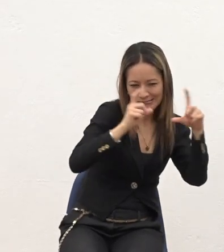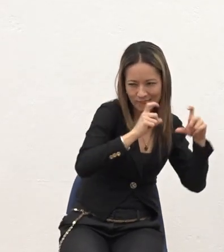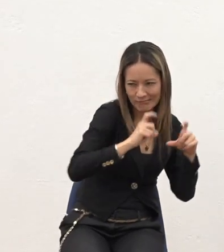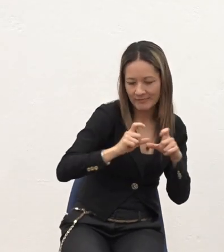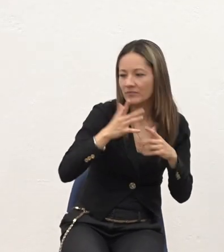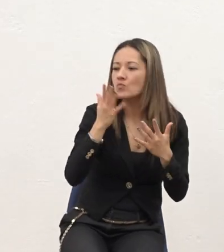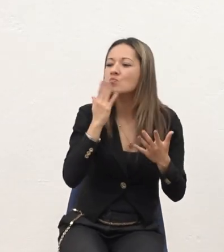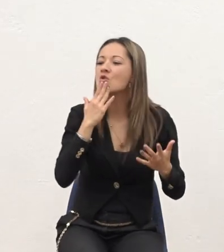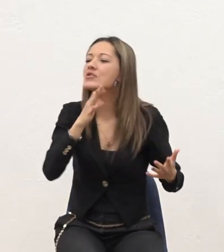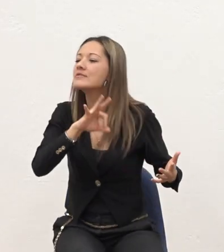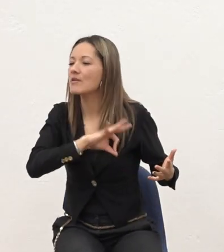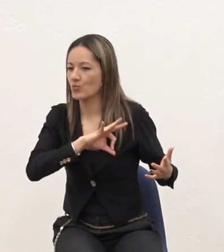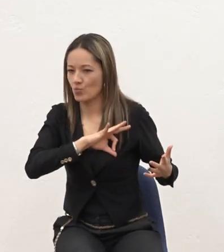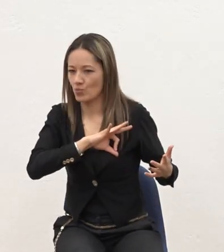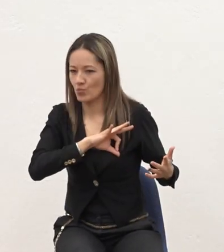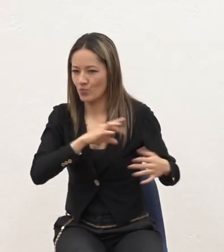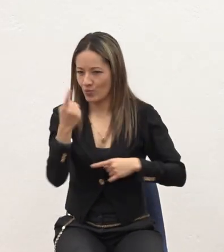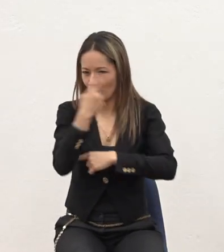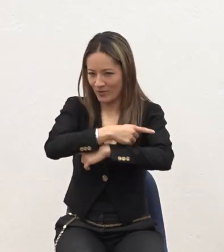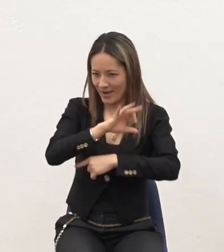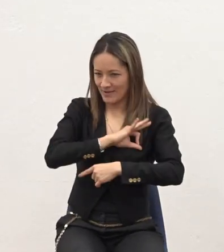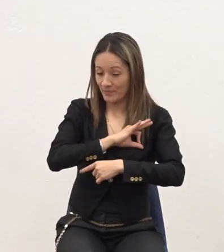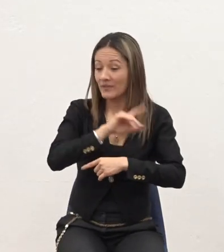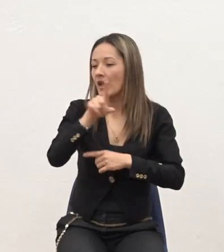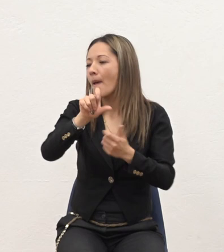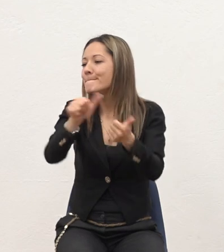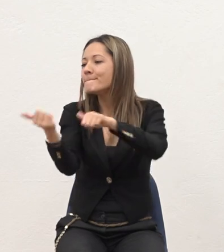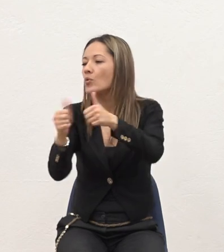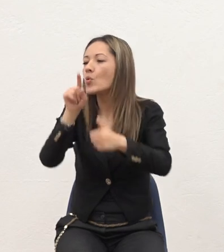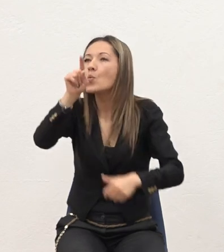sábados Y los bautismos Eran una vez al mes Los sábados